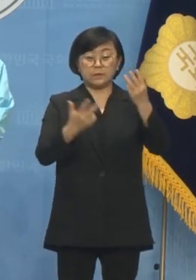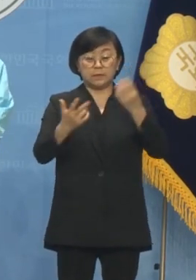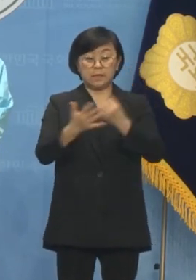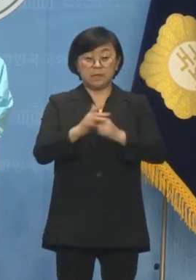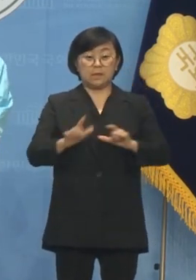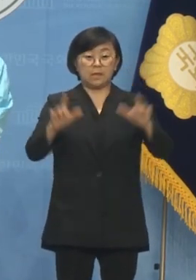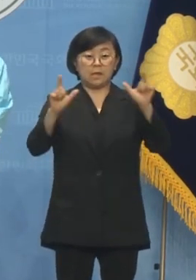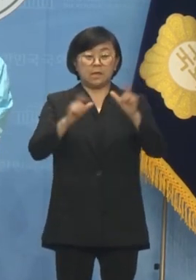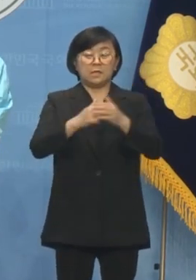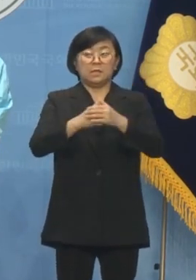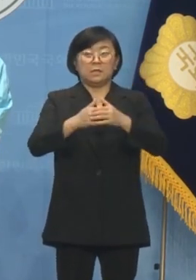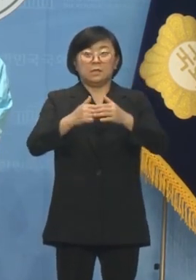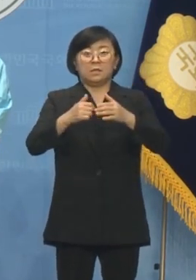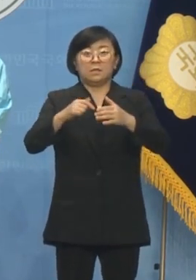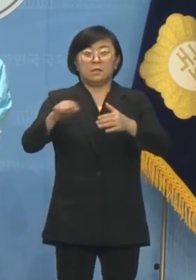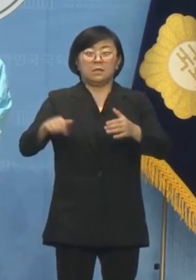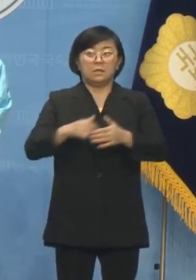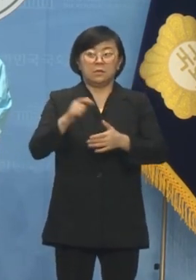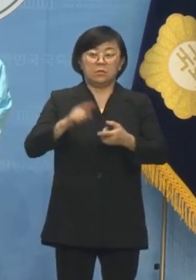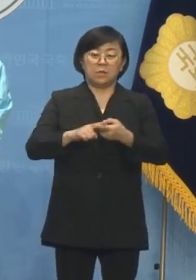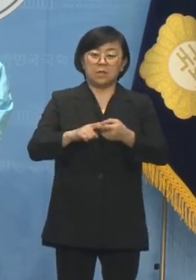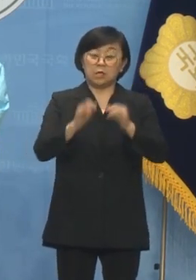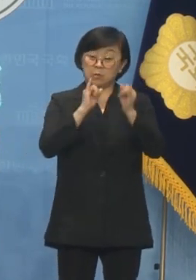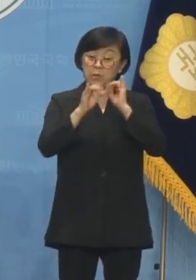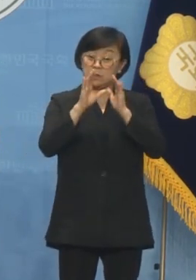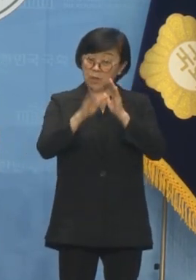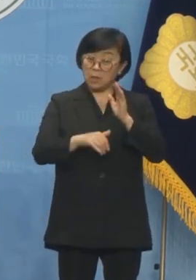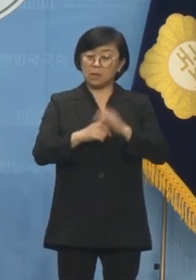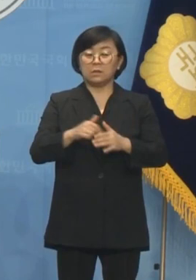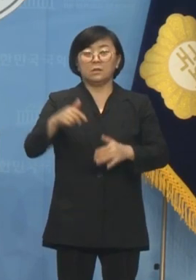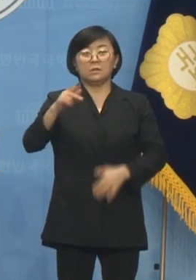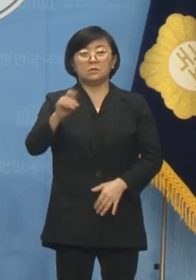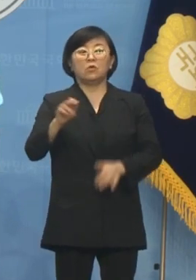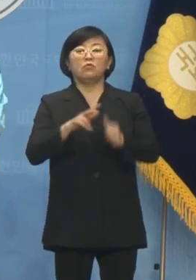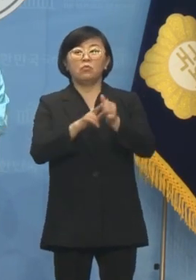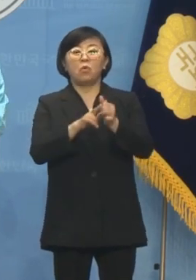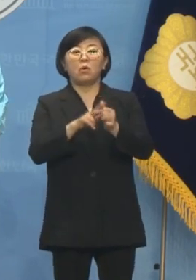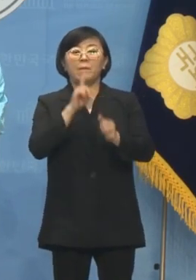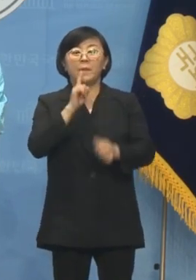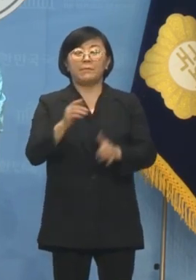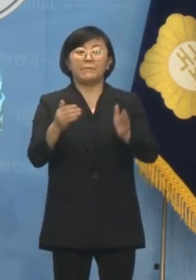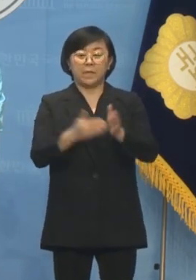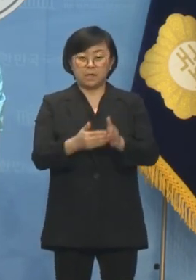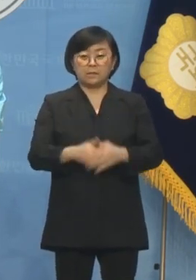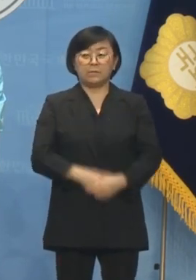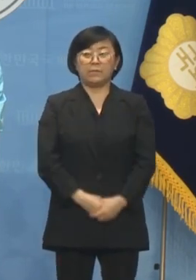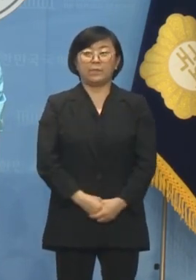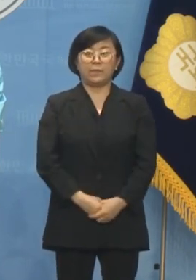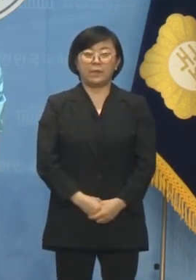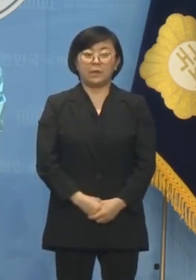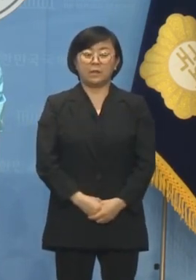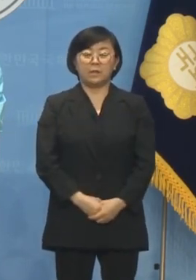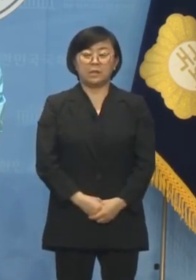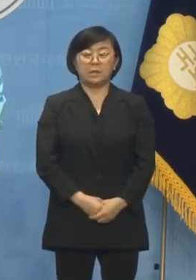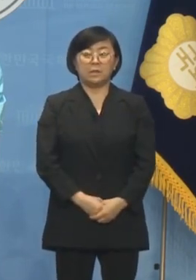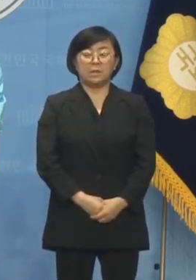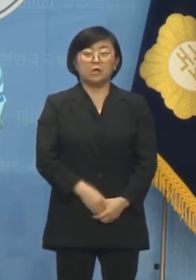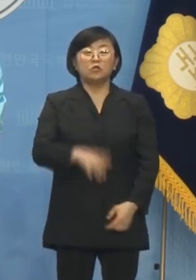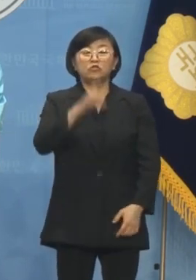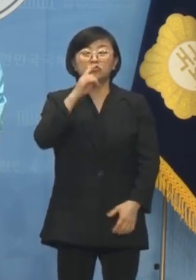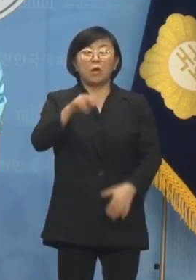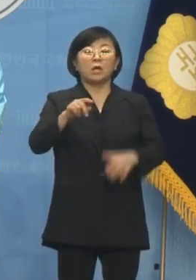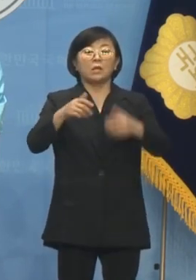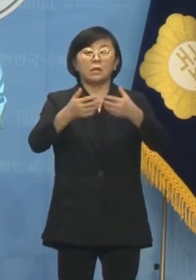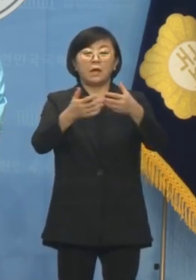지역언론사인 HCN 인터뷰에서 정태후보가 말씀을 하십니다. 아직은 중앙당